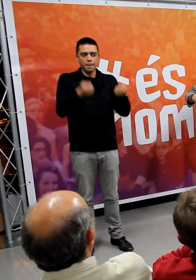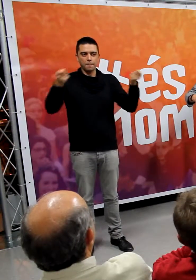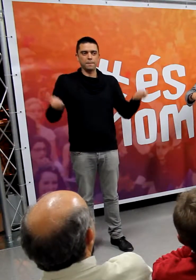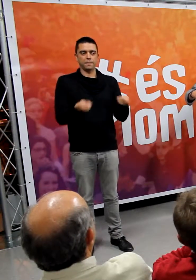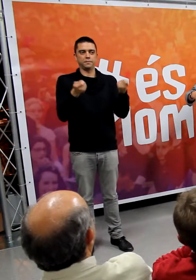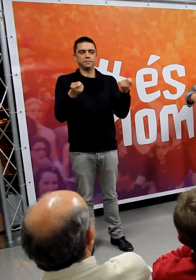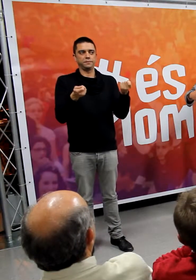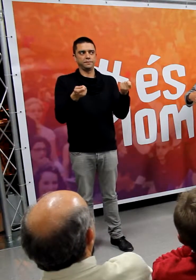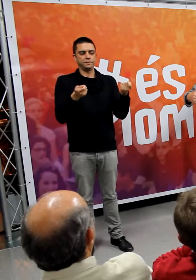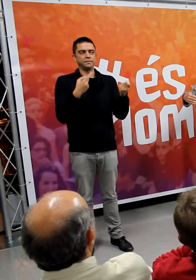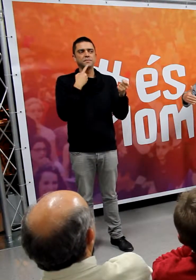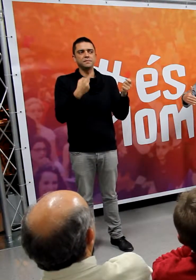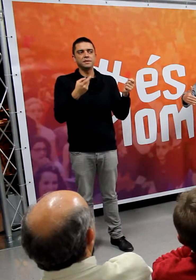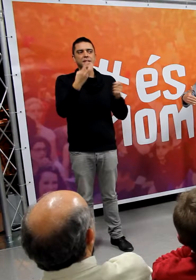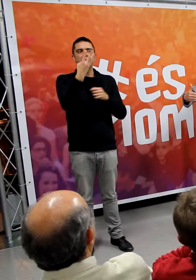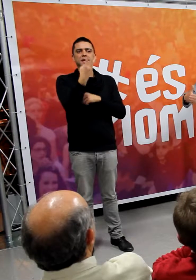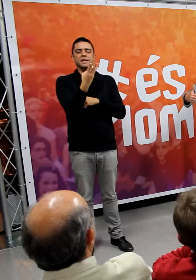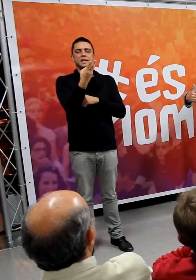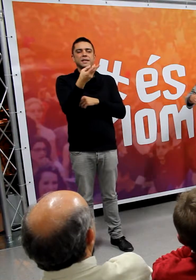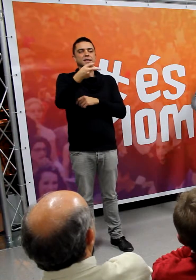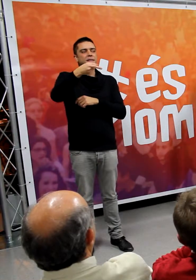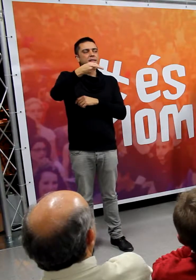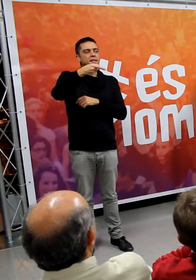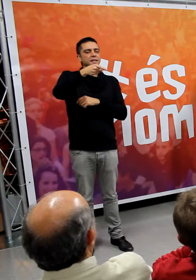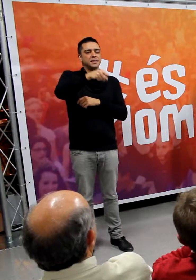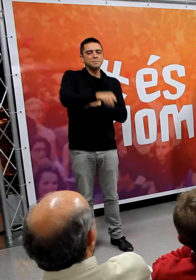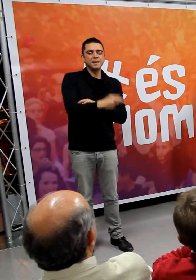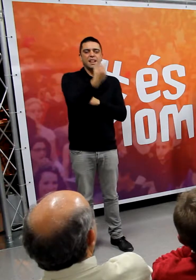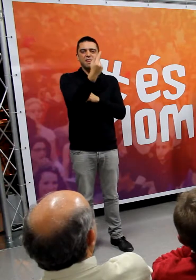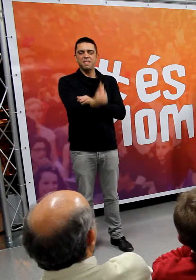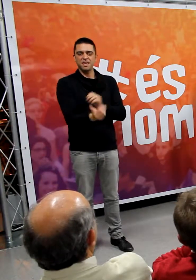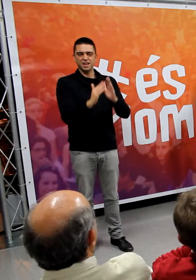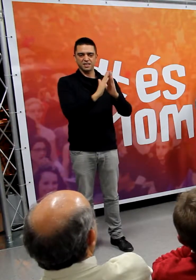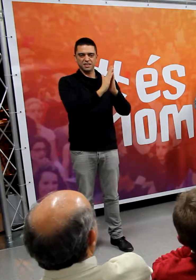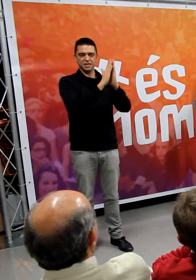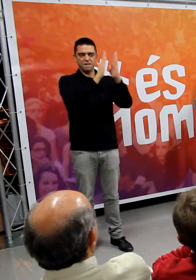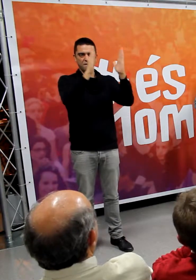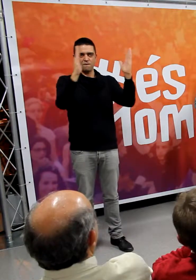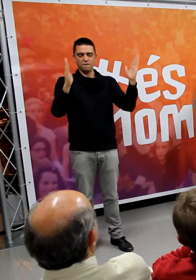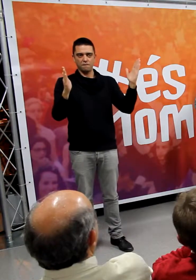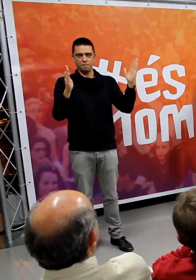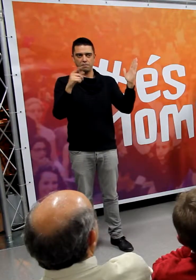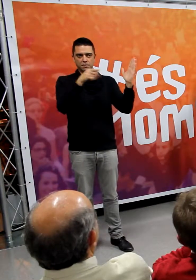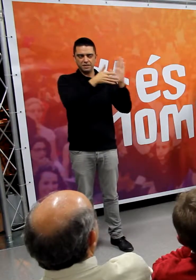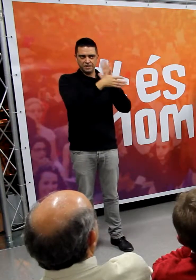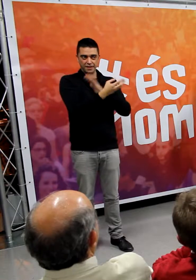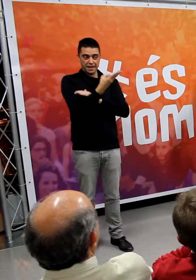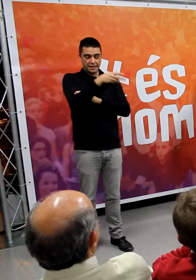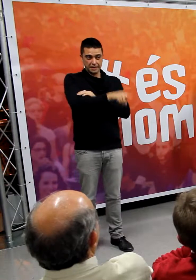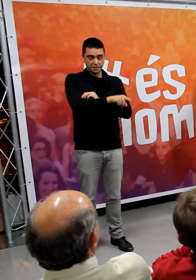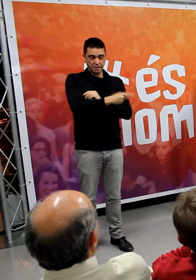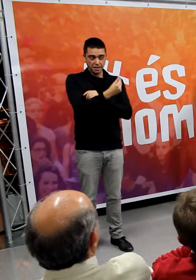3.000 dies 3.000 dies 3.000 dies són els dies que han estat ixos xiquets